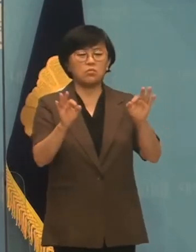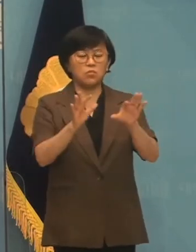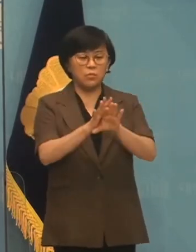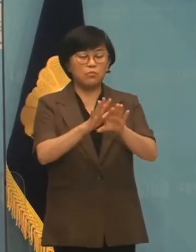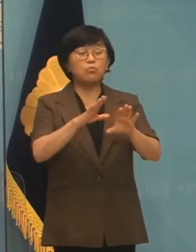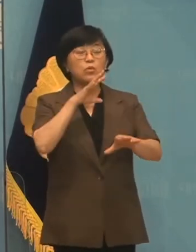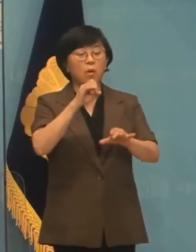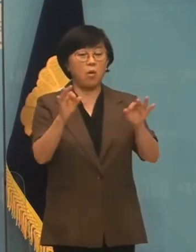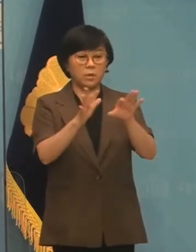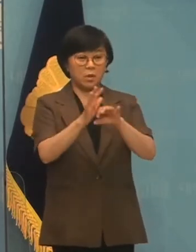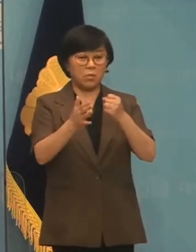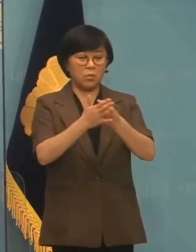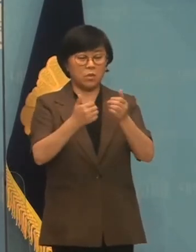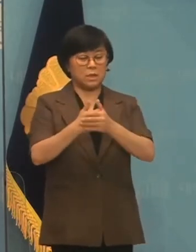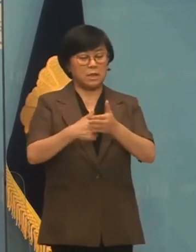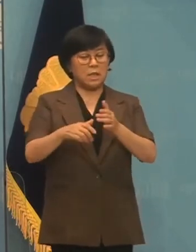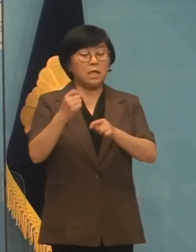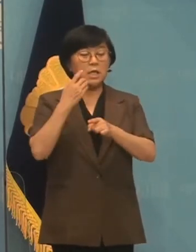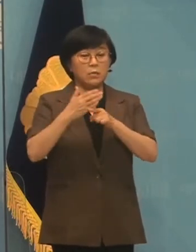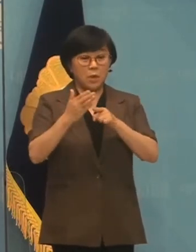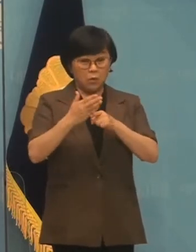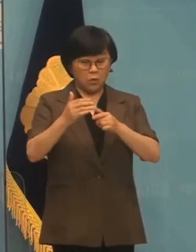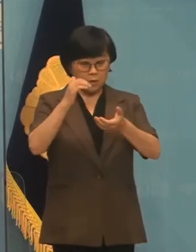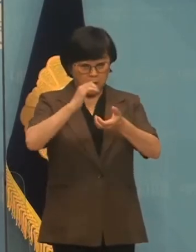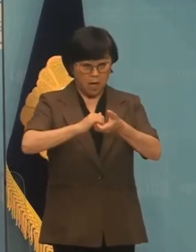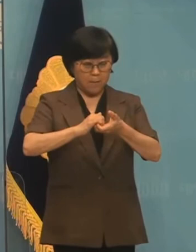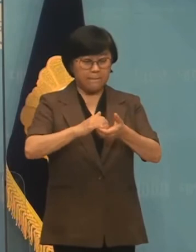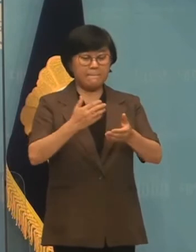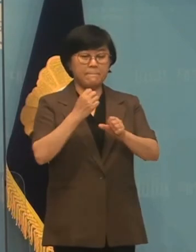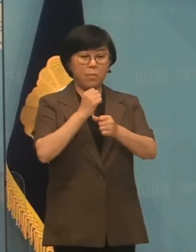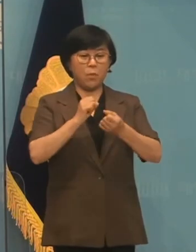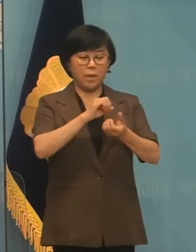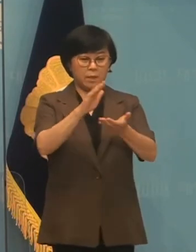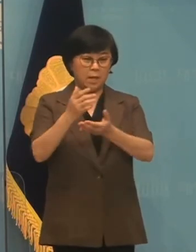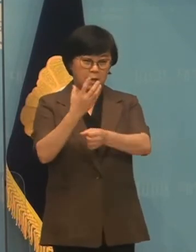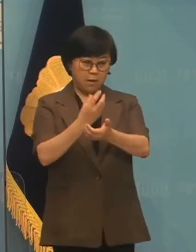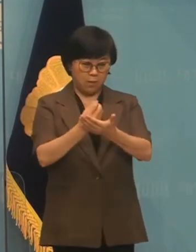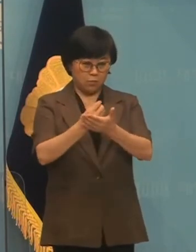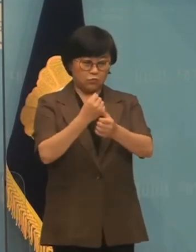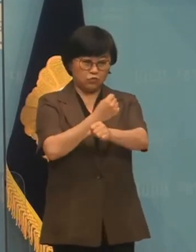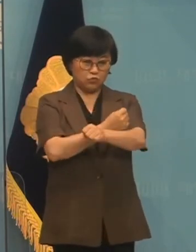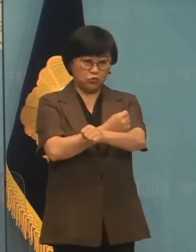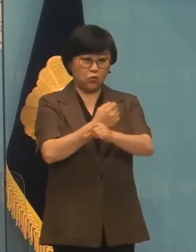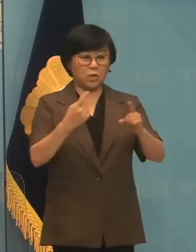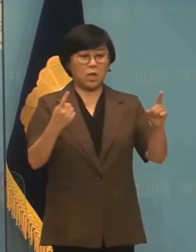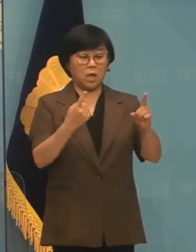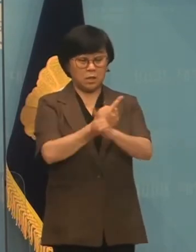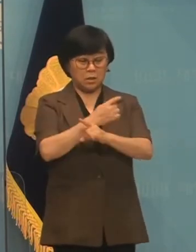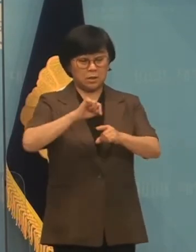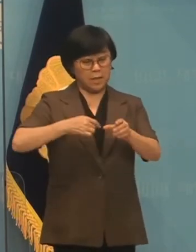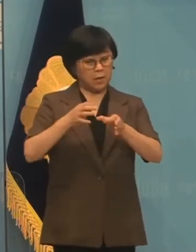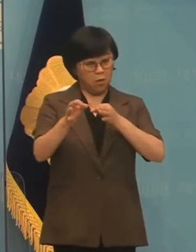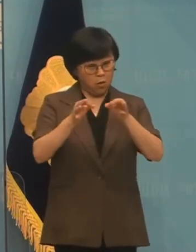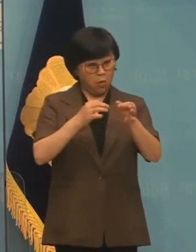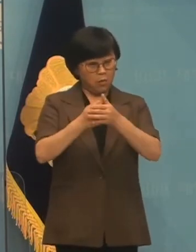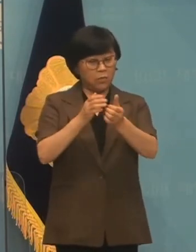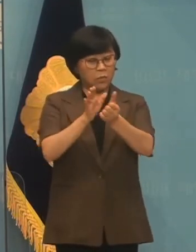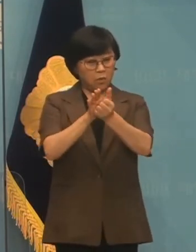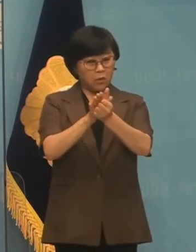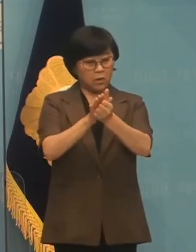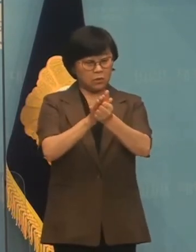재난시기, 상가 임대료 제한, 배달 수수료 개선 등 자영업 소상공인 지원 대책 마련에도